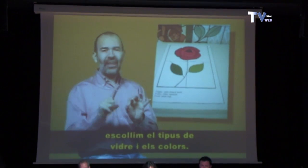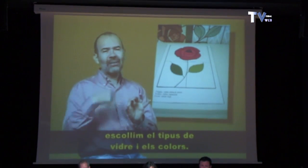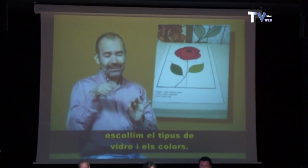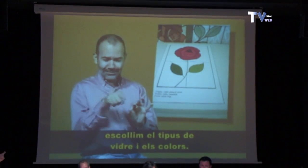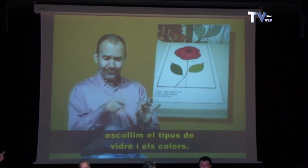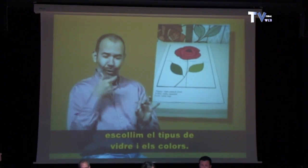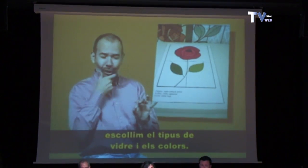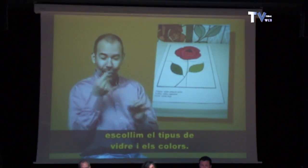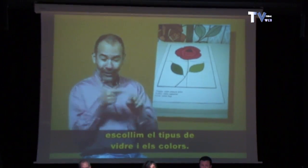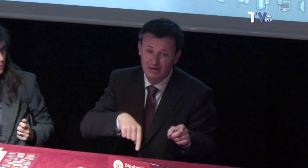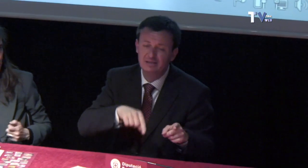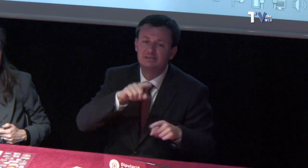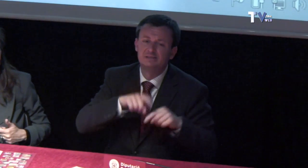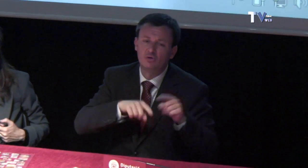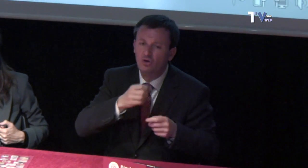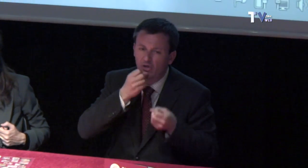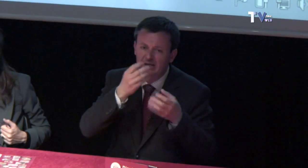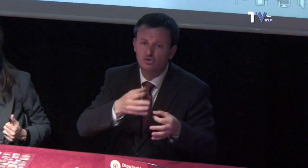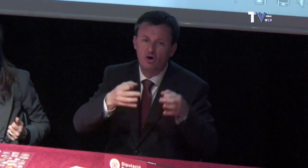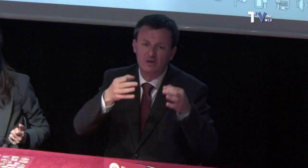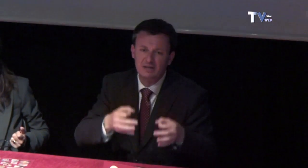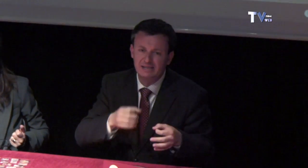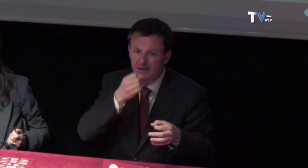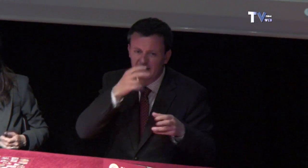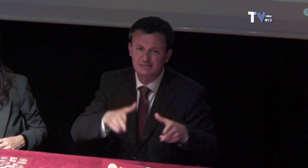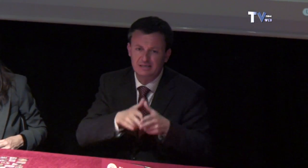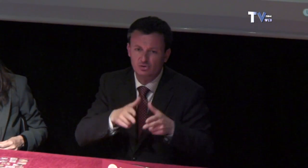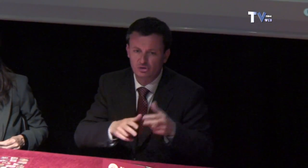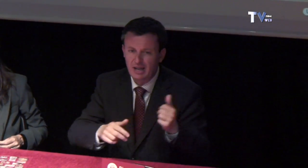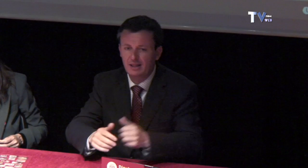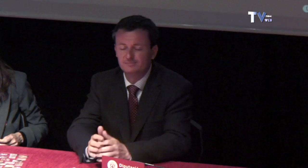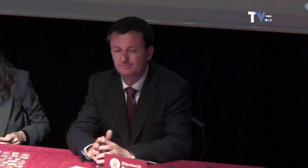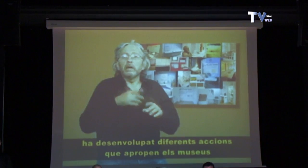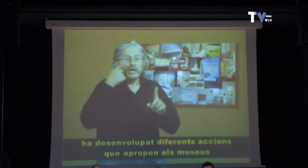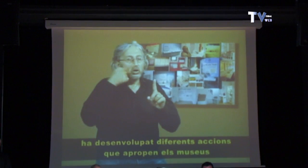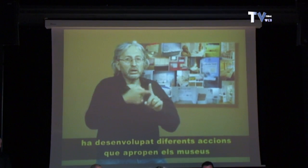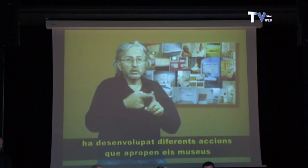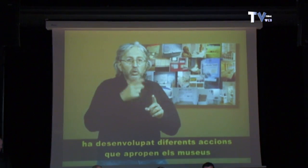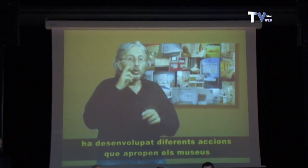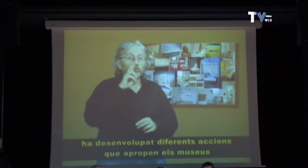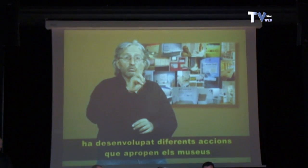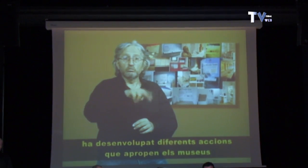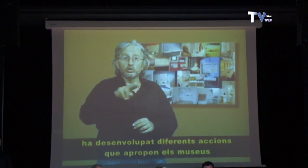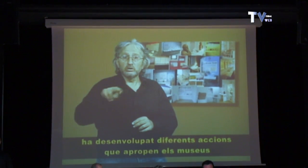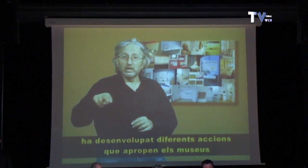pública ho ha dit... que hi haurà signes llavors... volem que oficialment... Si hi haurà una